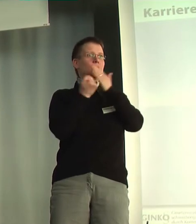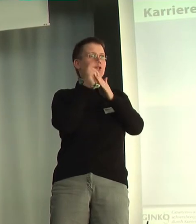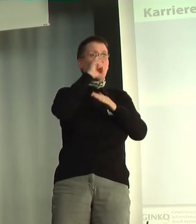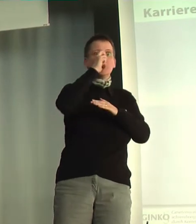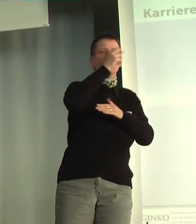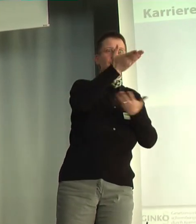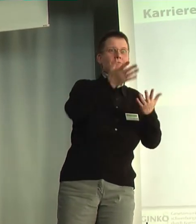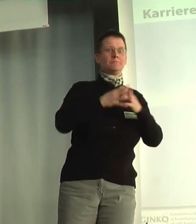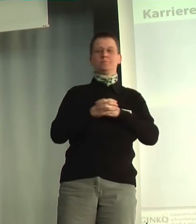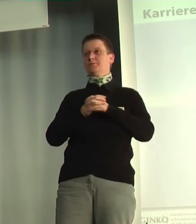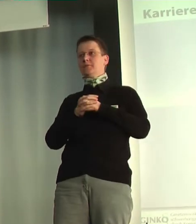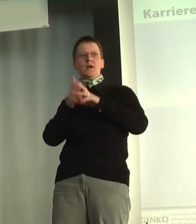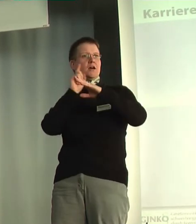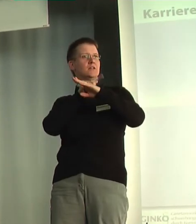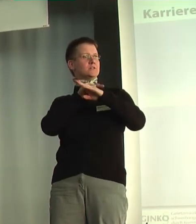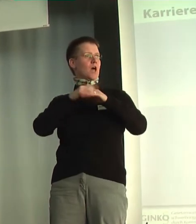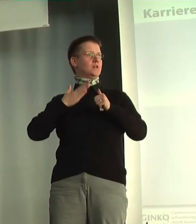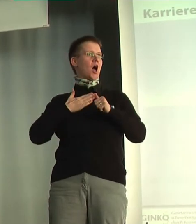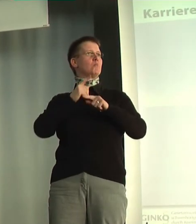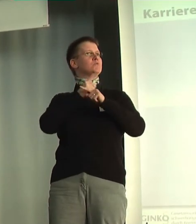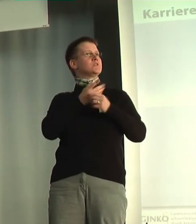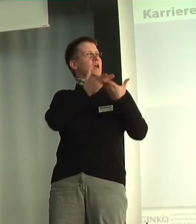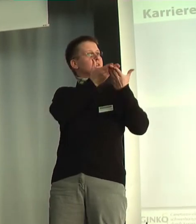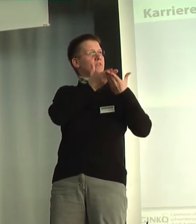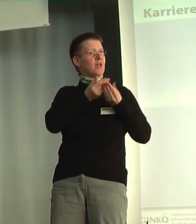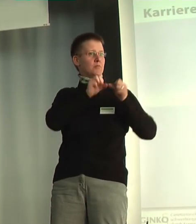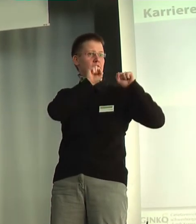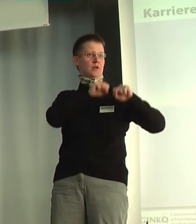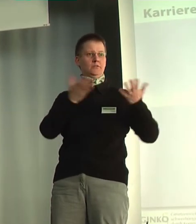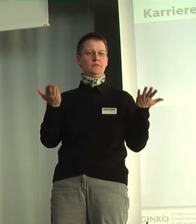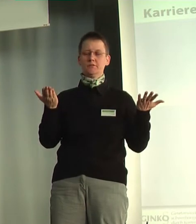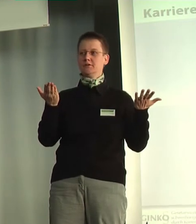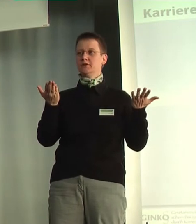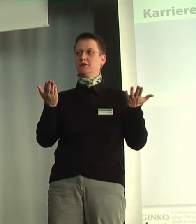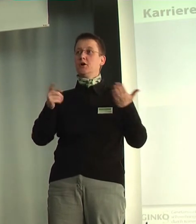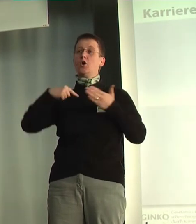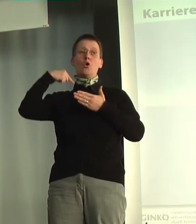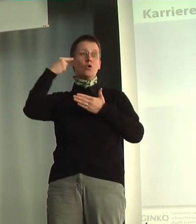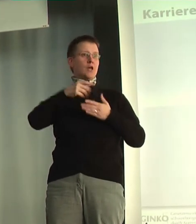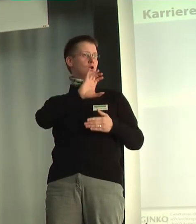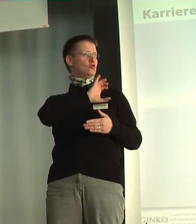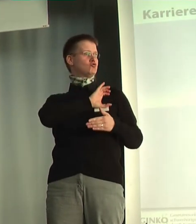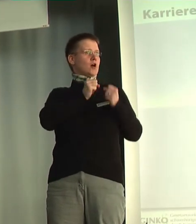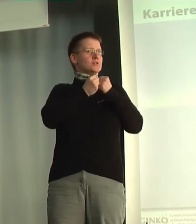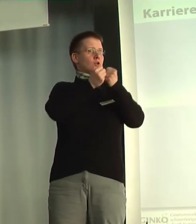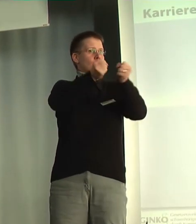die Zeit haben oder sich Zeit nehmen können und damit erst Chancen eröffnen für